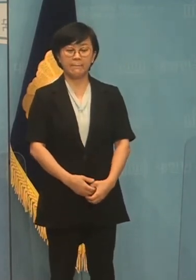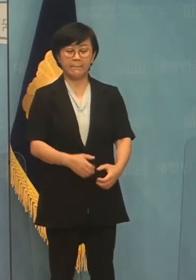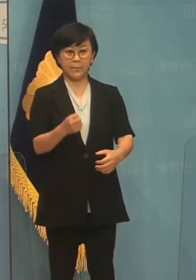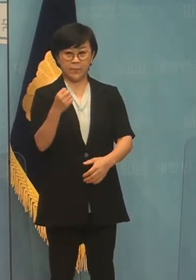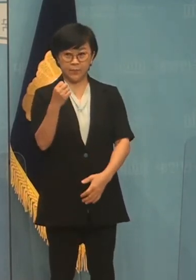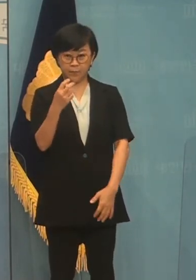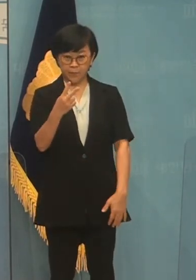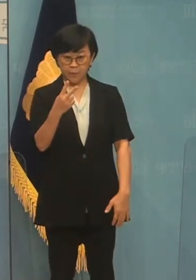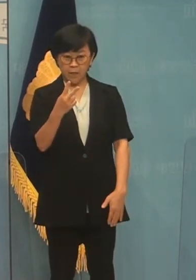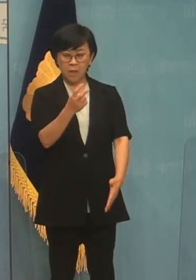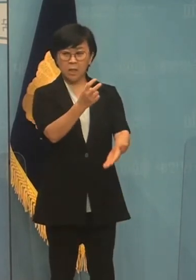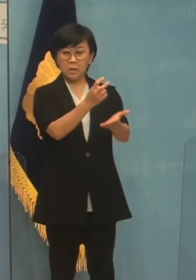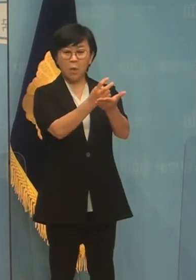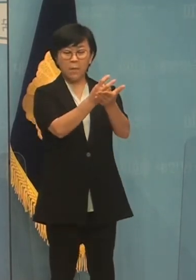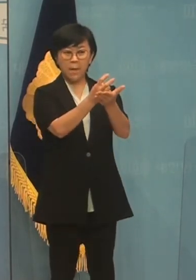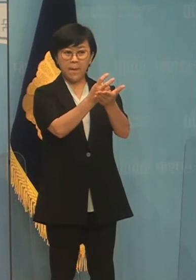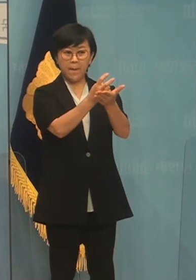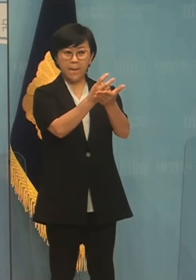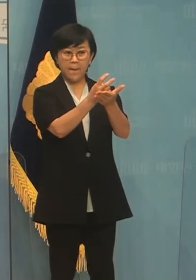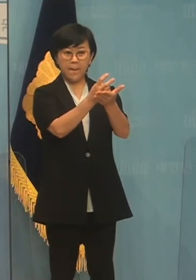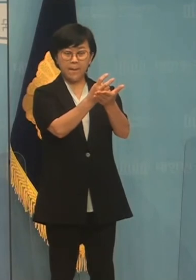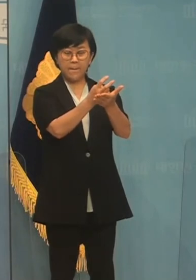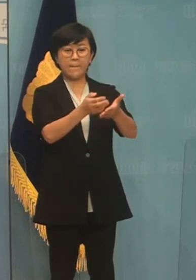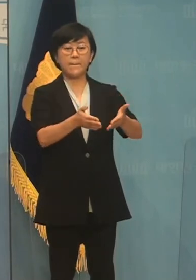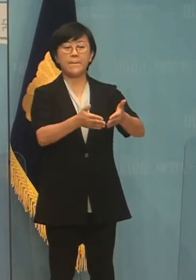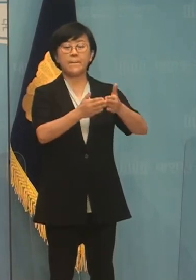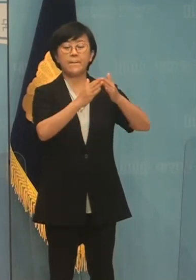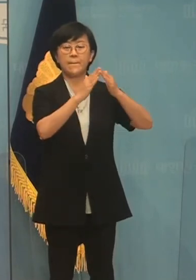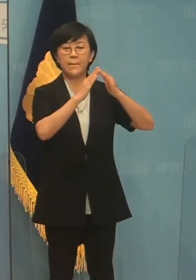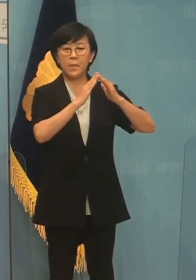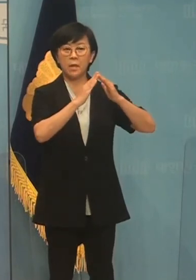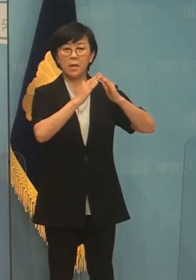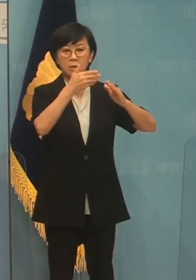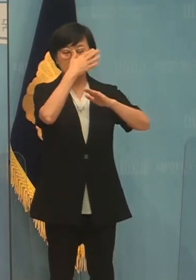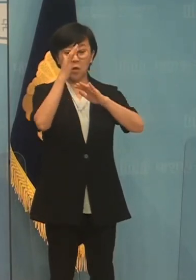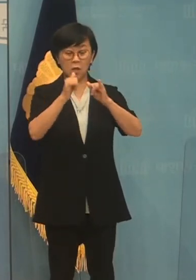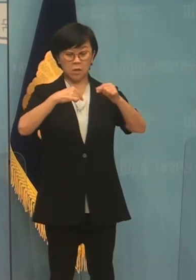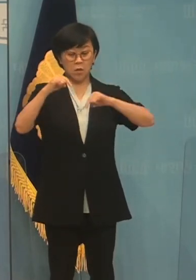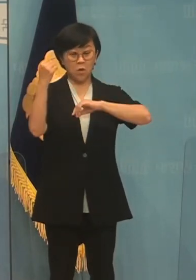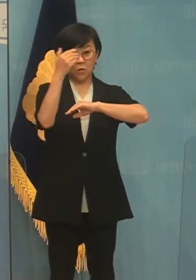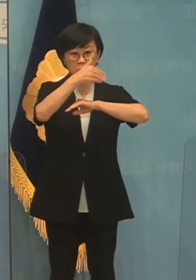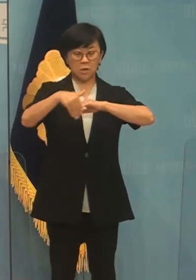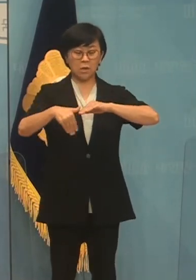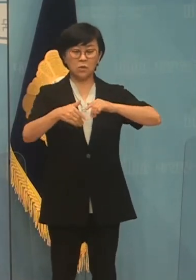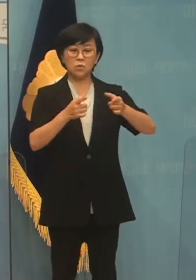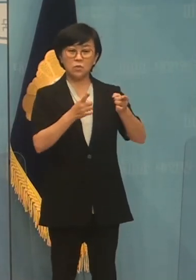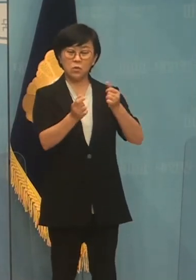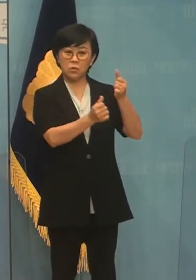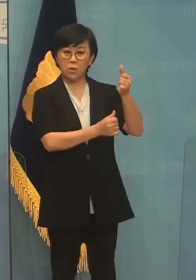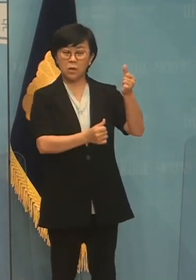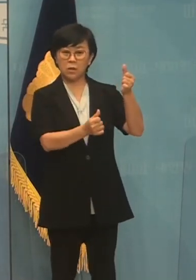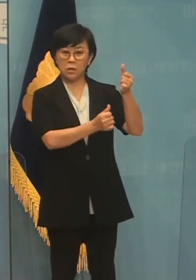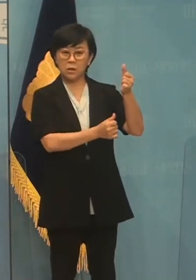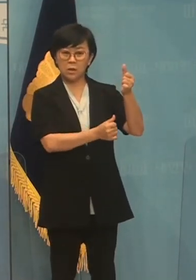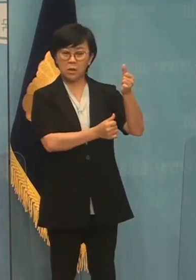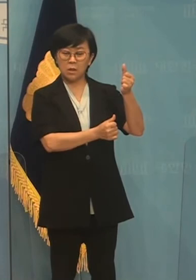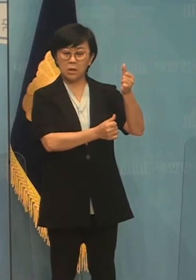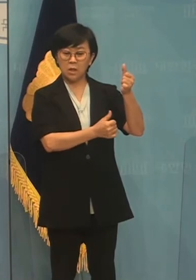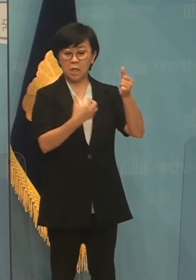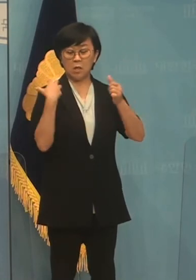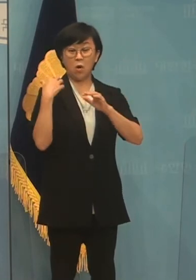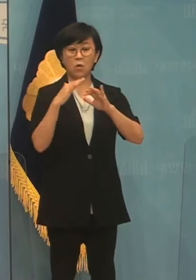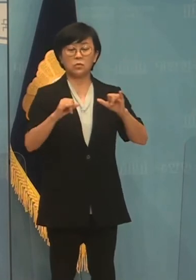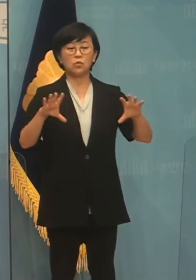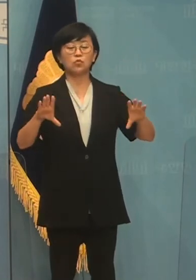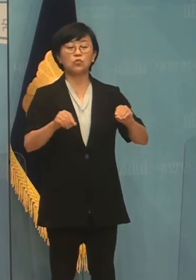그리고 이 법에 따라 발족된 청년정책조정위원회의 위원장은 국